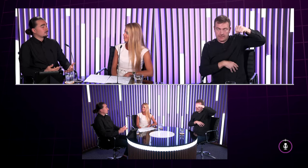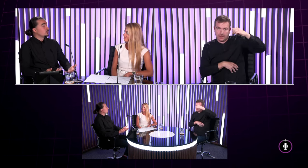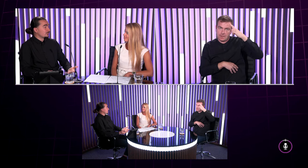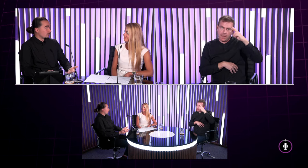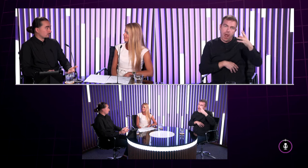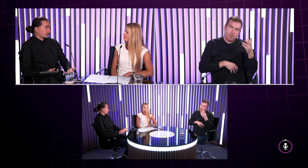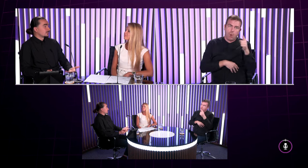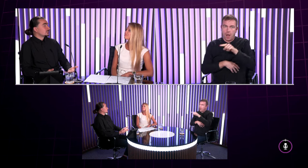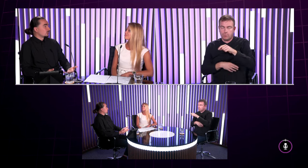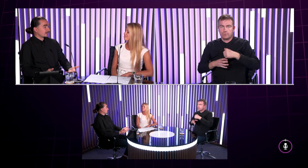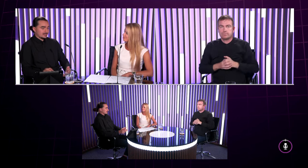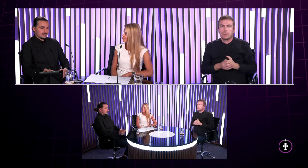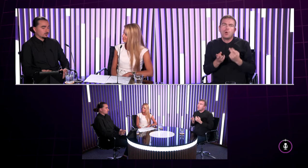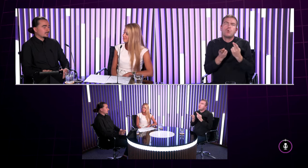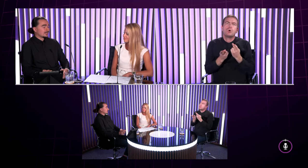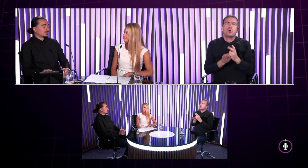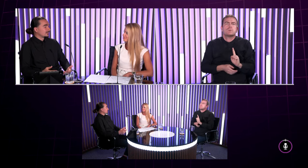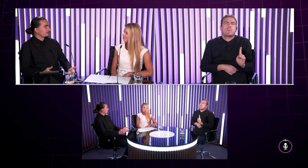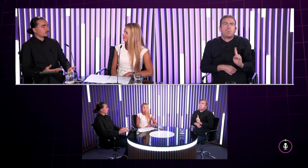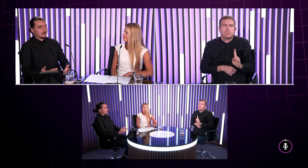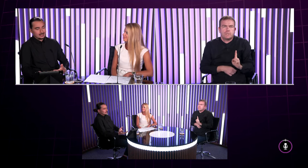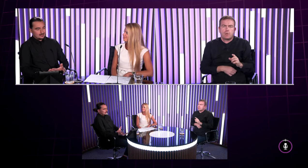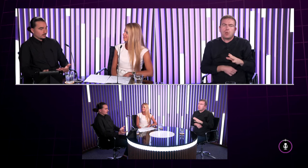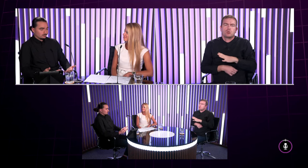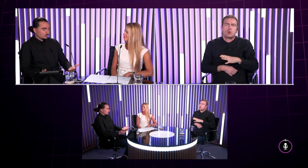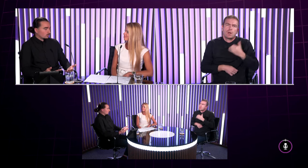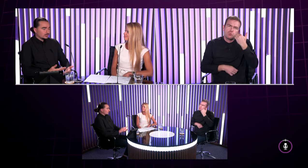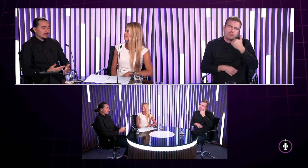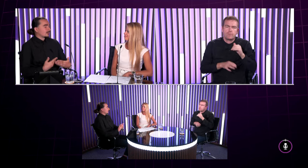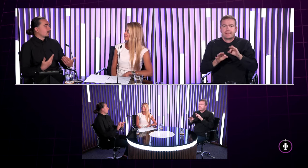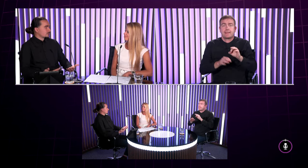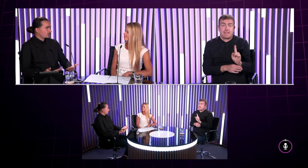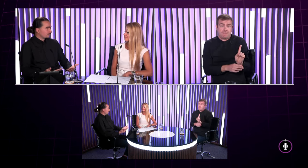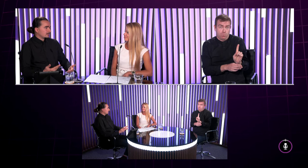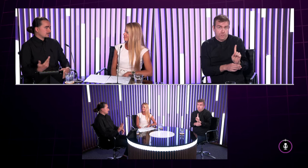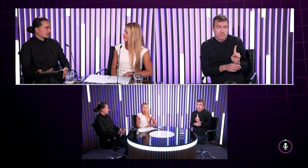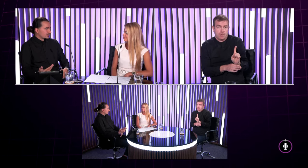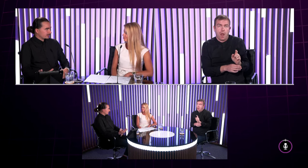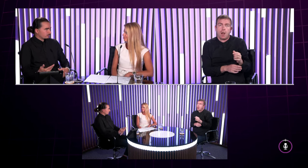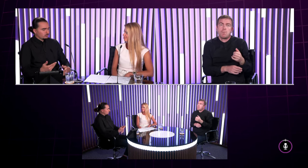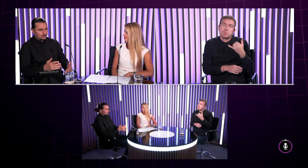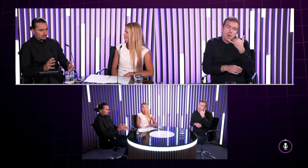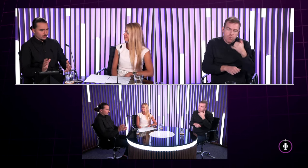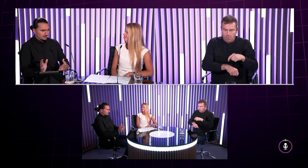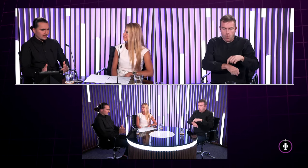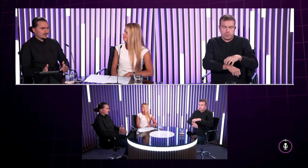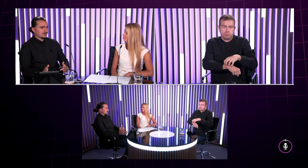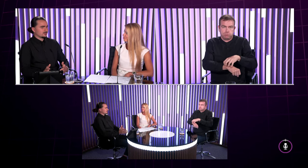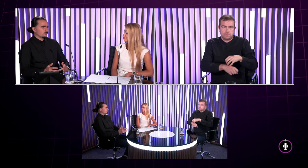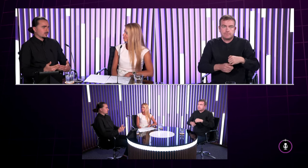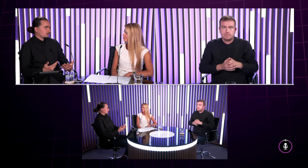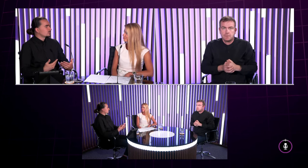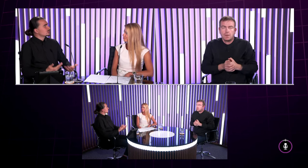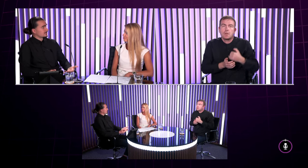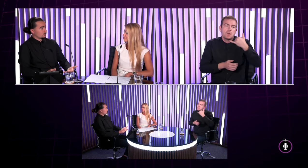prípade budíkov tak bežný človek nastaví si budík na telefóne v hodinkách na hotičom začne buď hrať